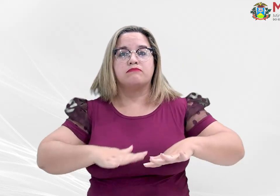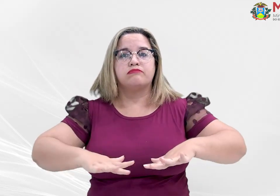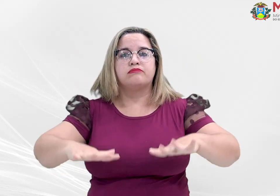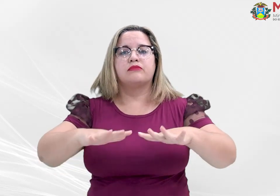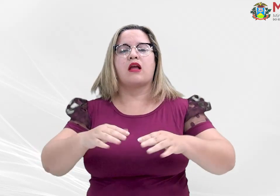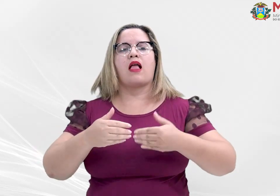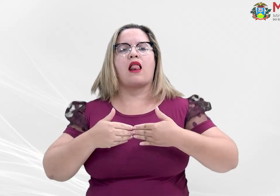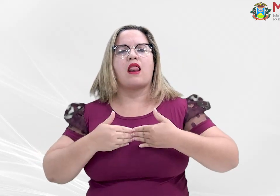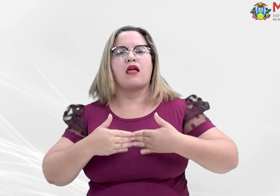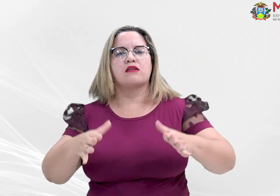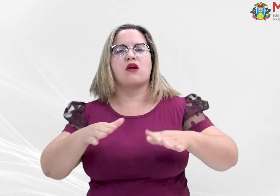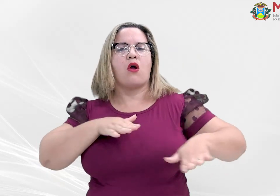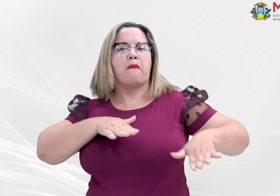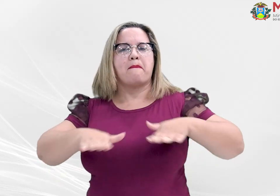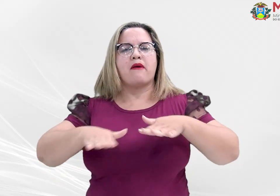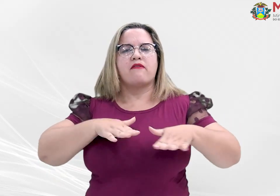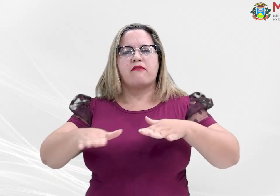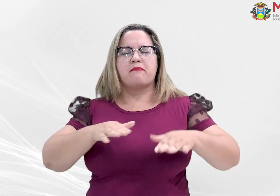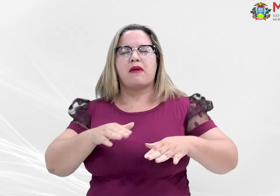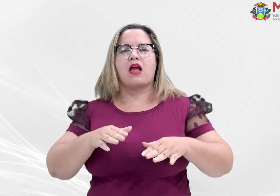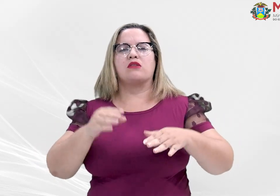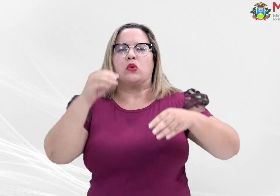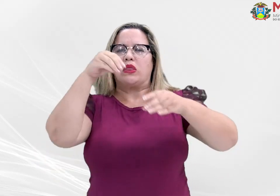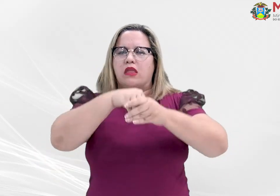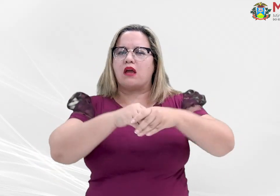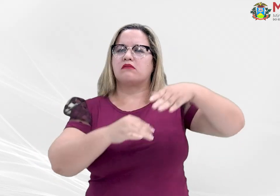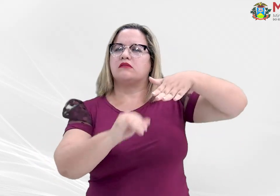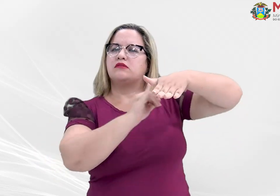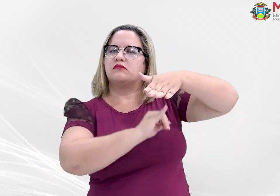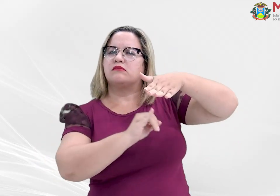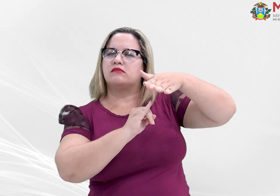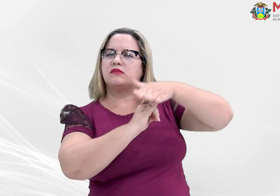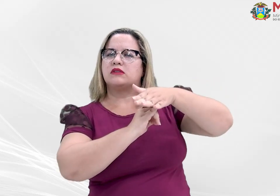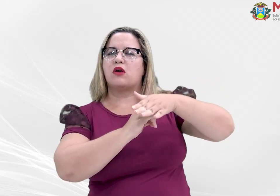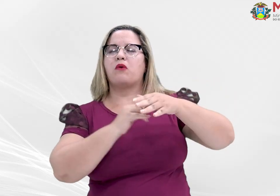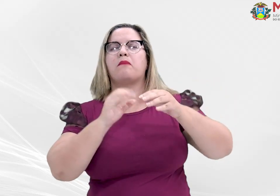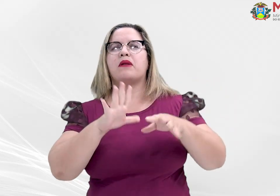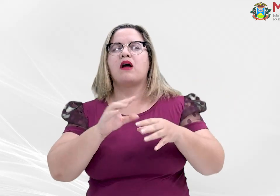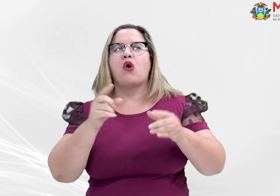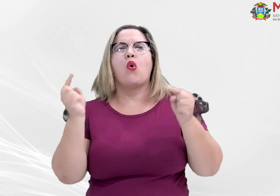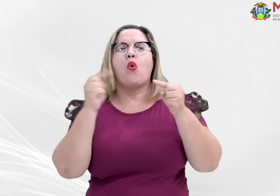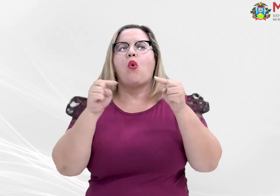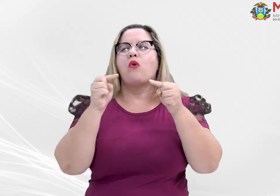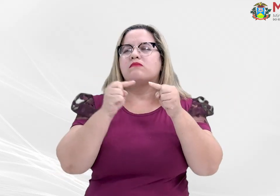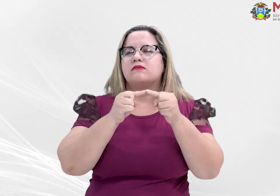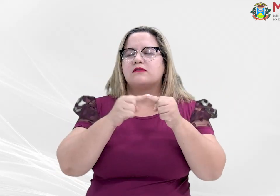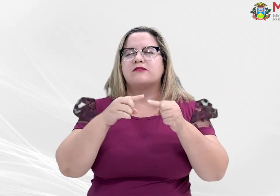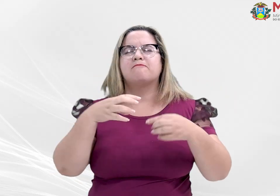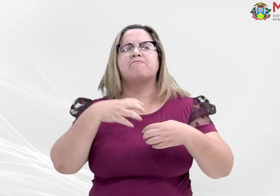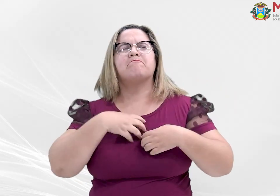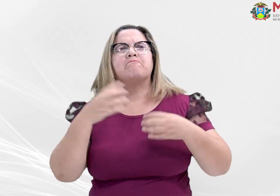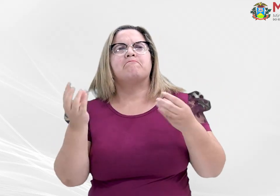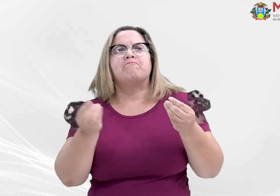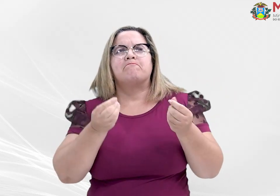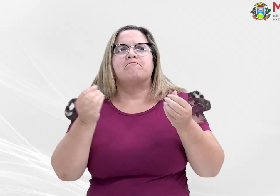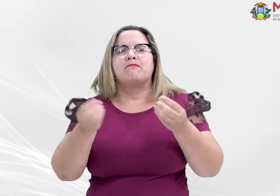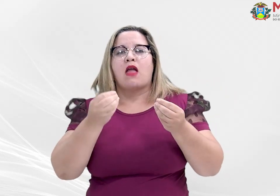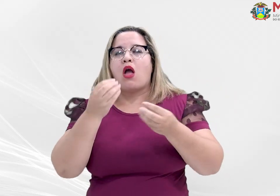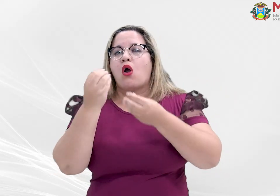campanha institucional com o objetivo de sensibilizar os integrantes da instituição sobre a importância da adoção de